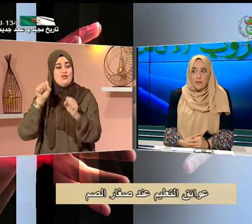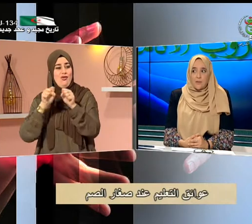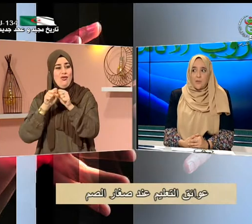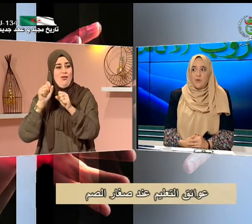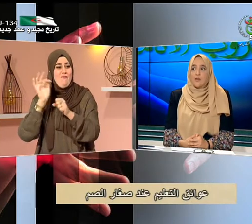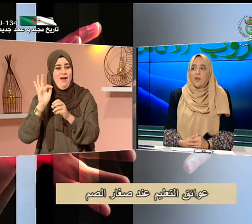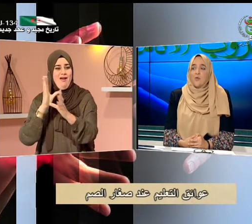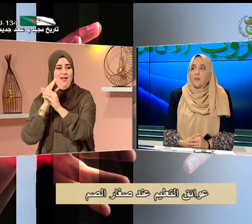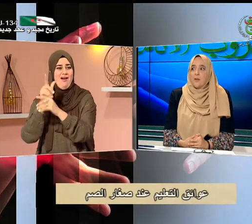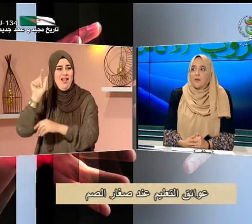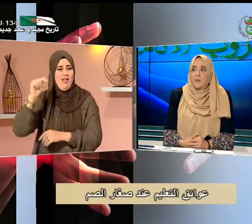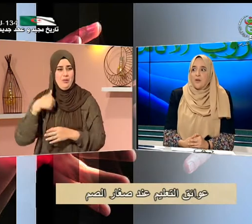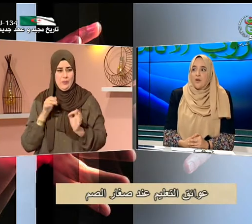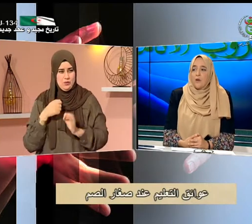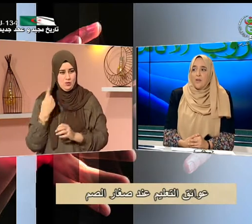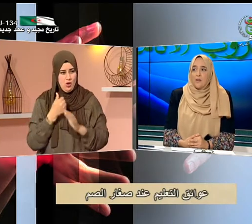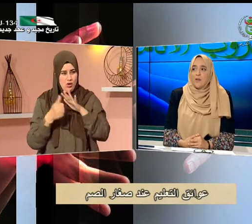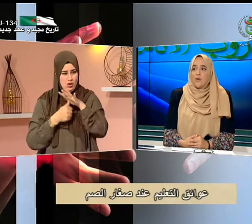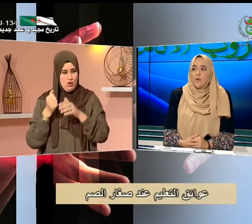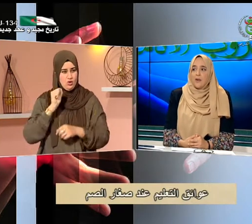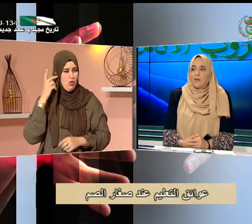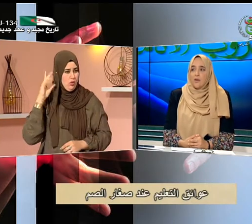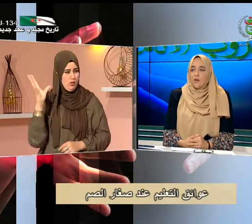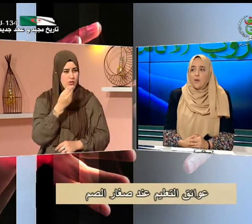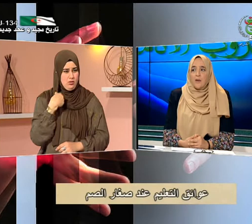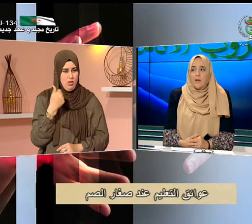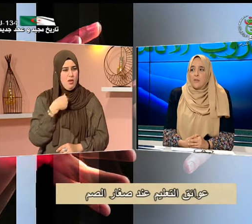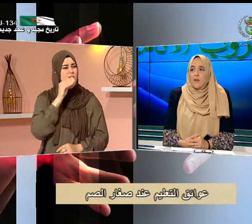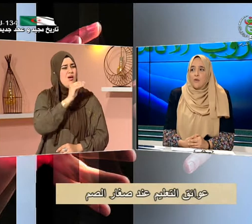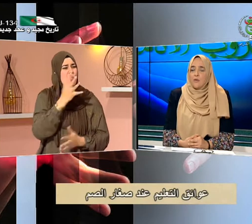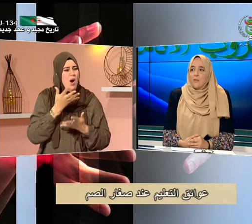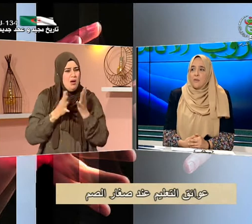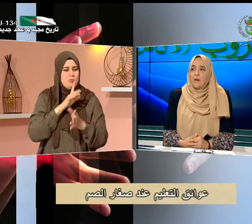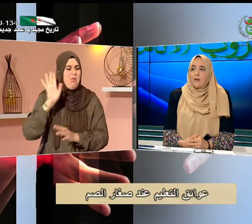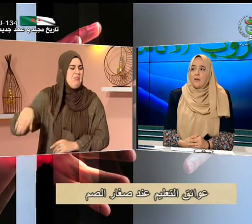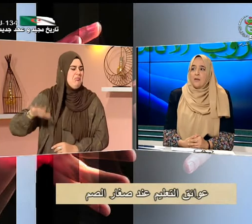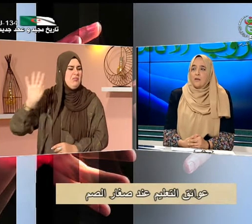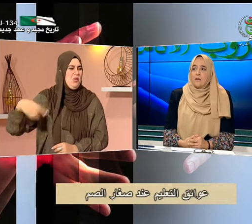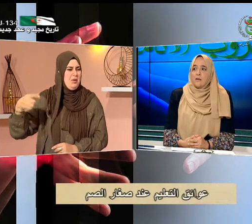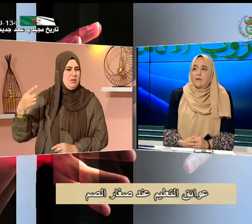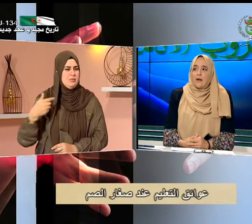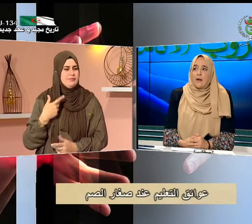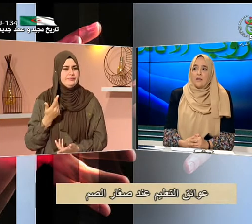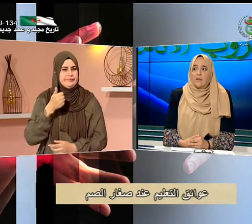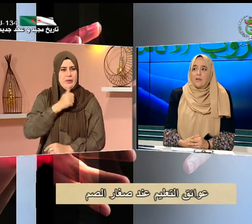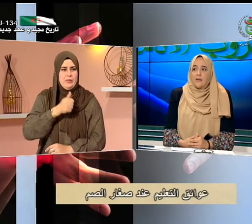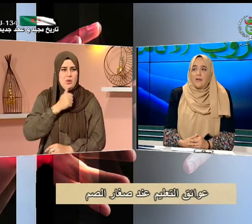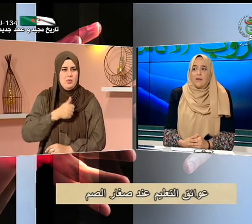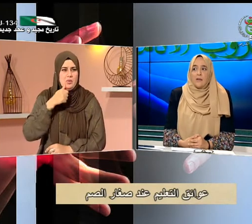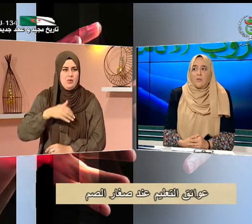يستمعون يتكلمون فيما بينهم ولديهم الحرية في التكلم فلما يقومون بعدم تركنا نتكلم